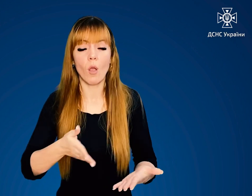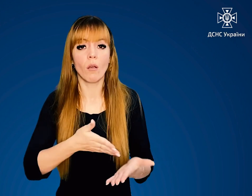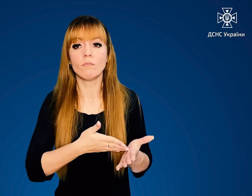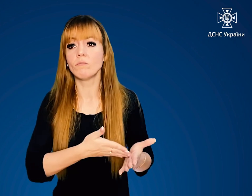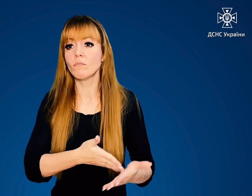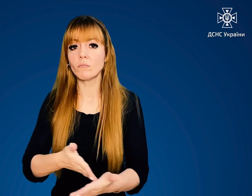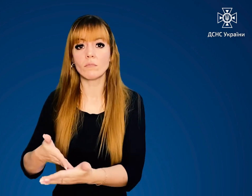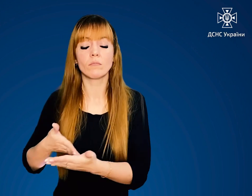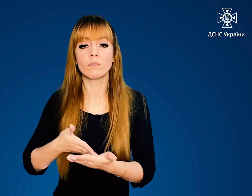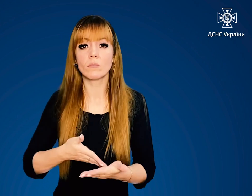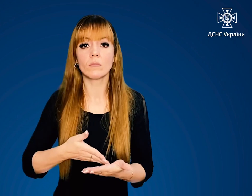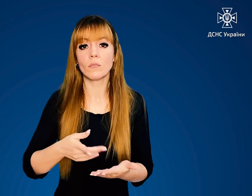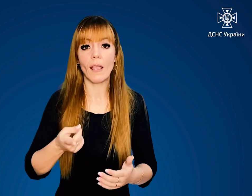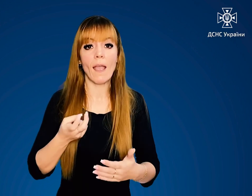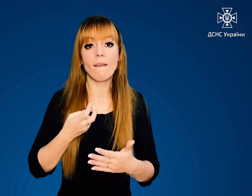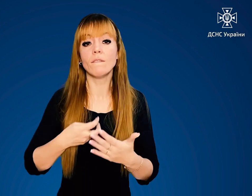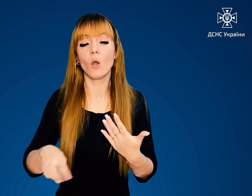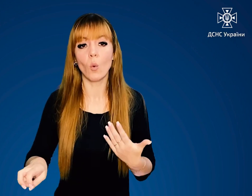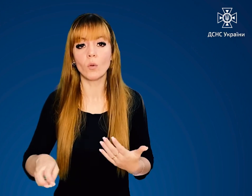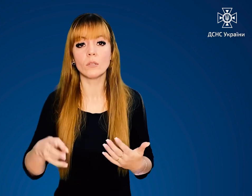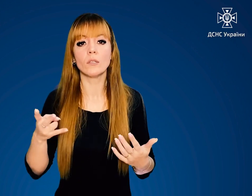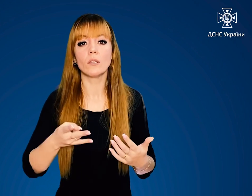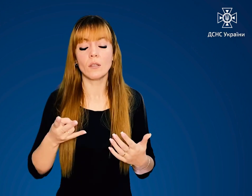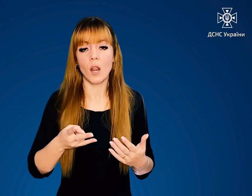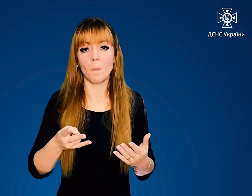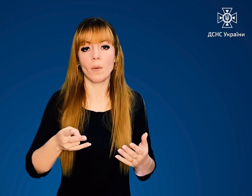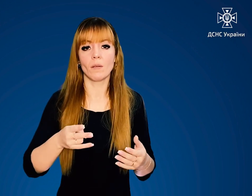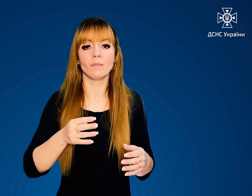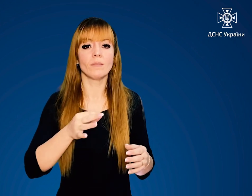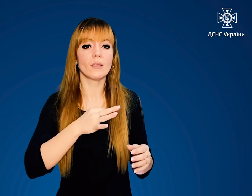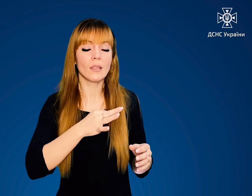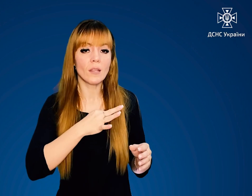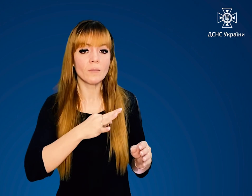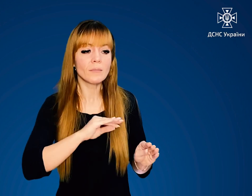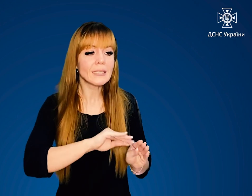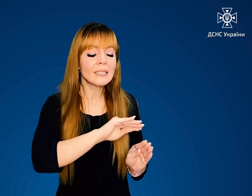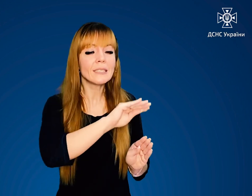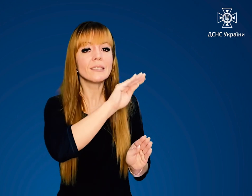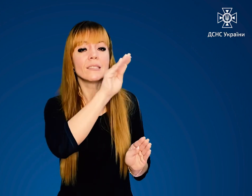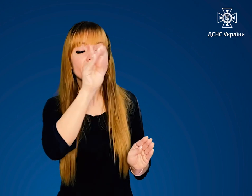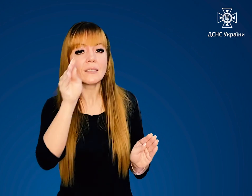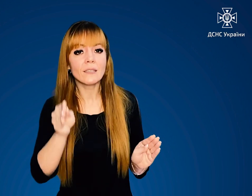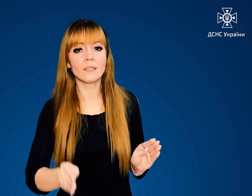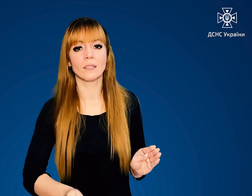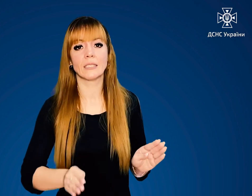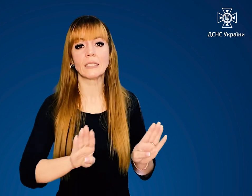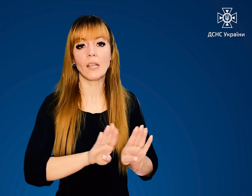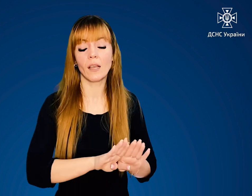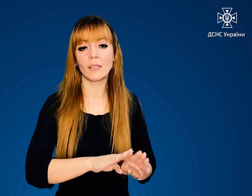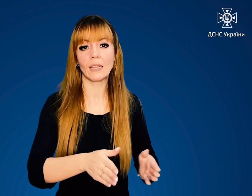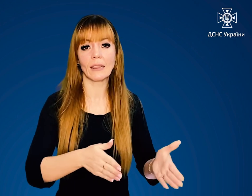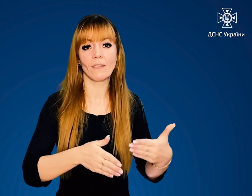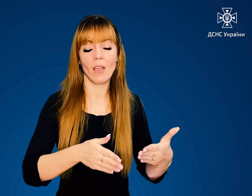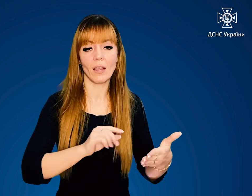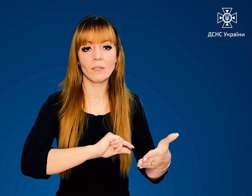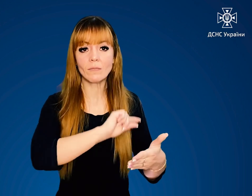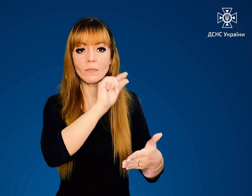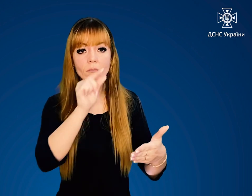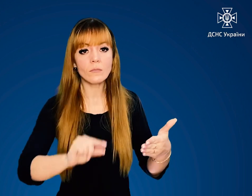шляхів евакуації, необхідно затулити ганчірками всі шпарини по периметру дверей та під ними, щоб